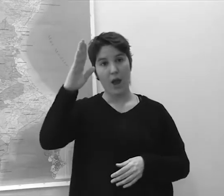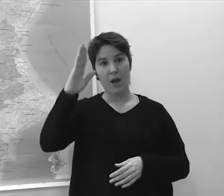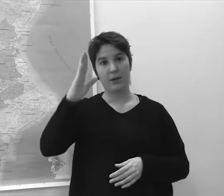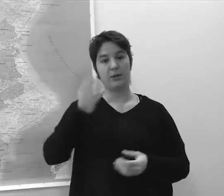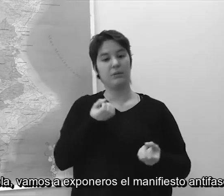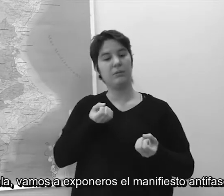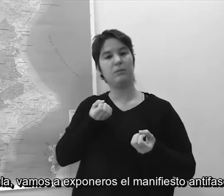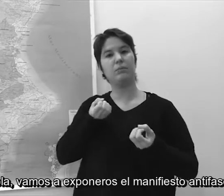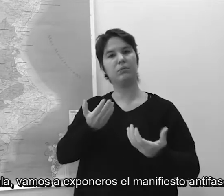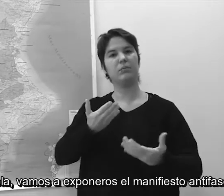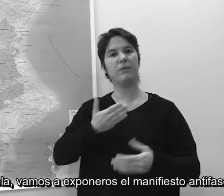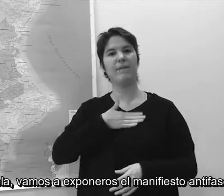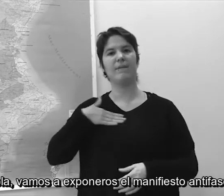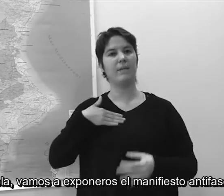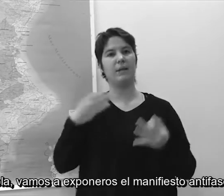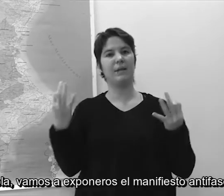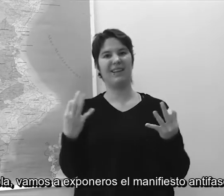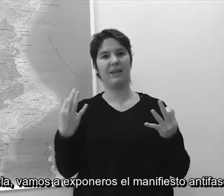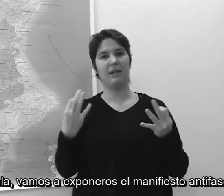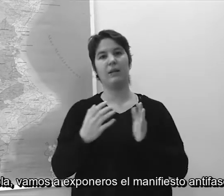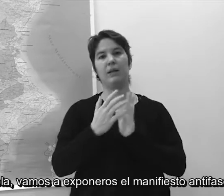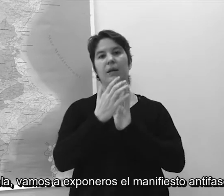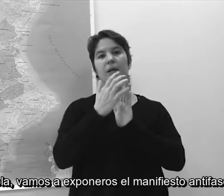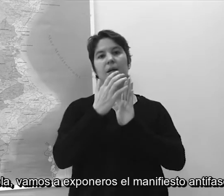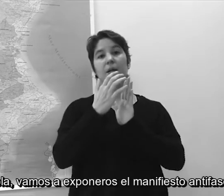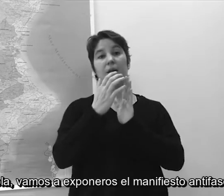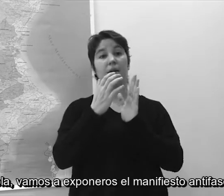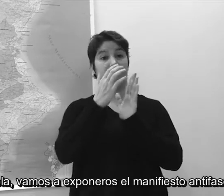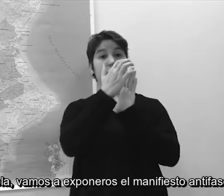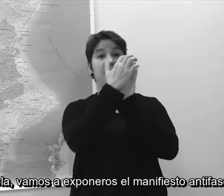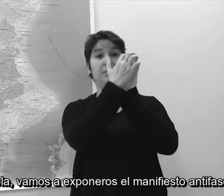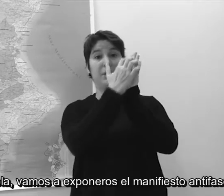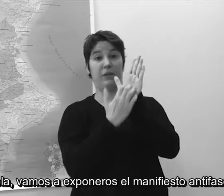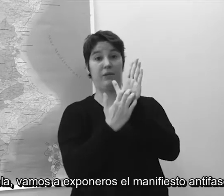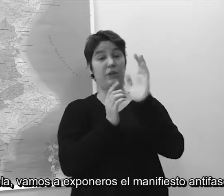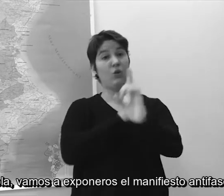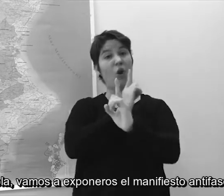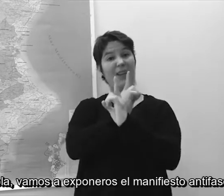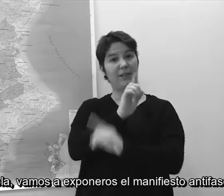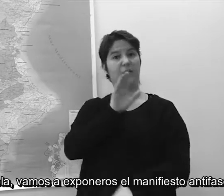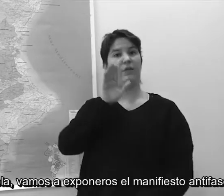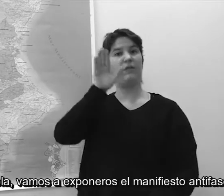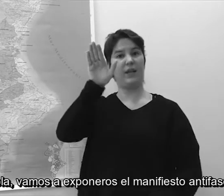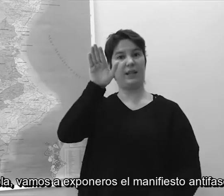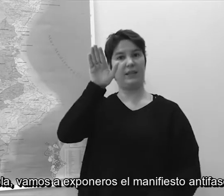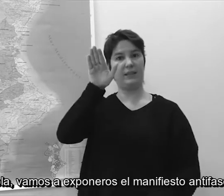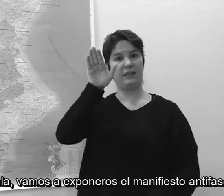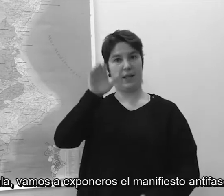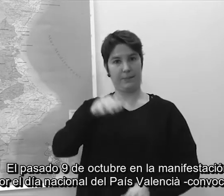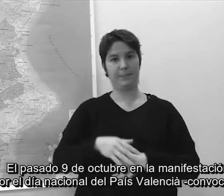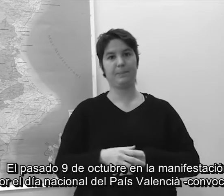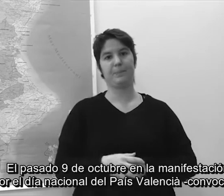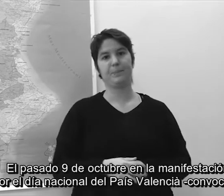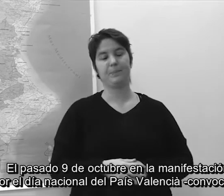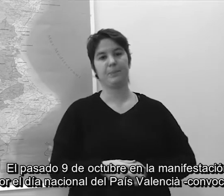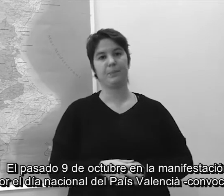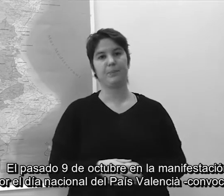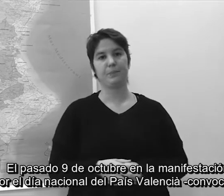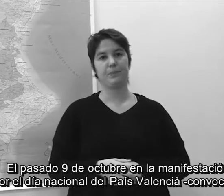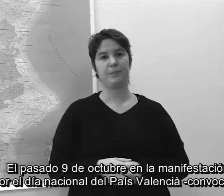Hola, anem a exposar-vos el manifest antifeixista. Com